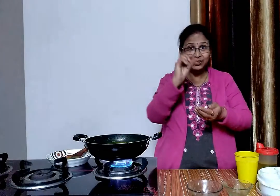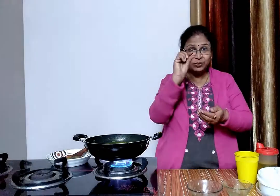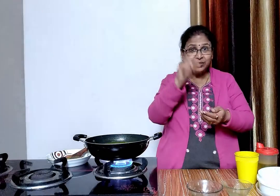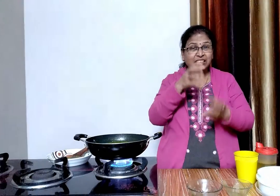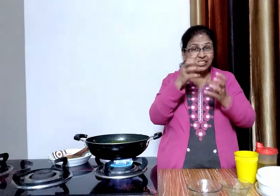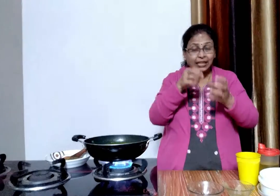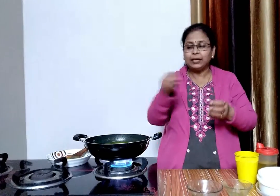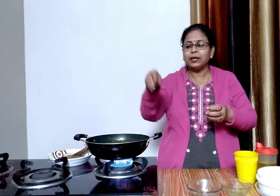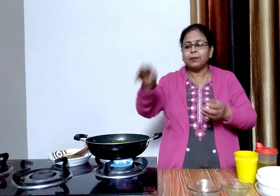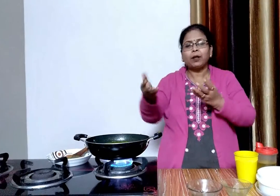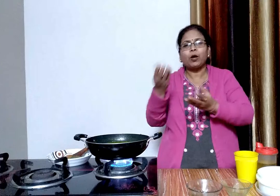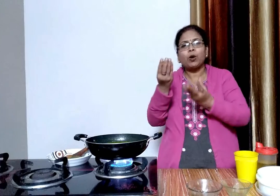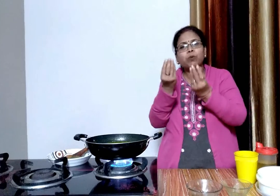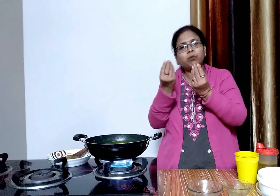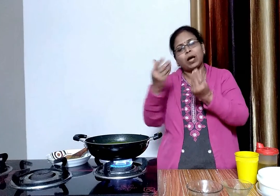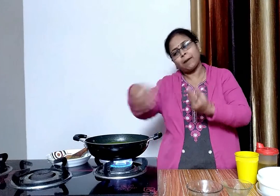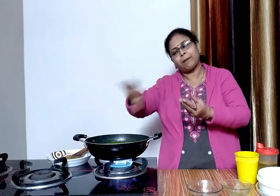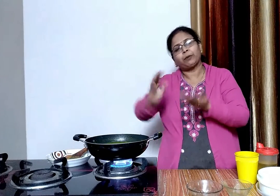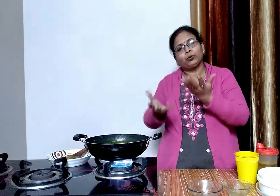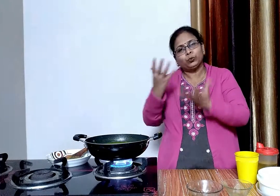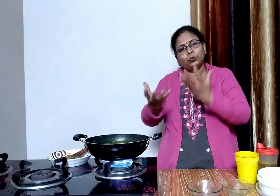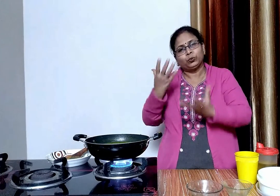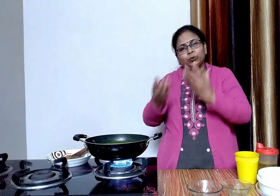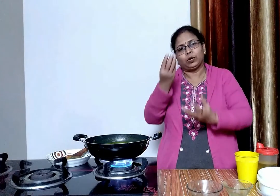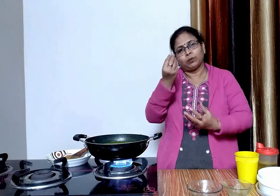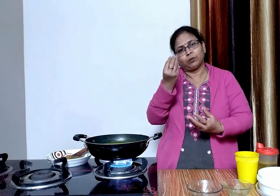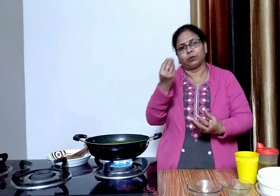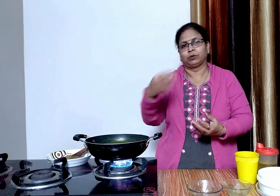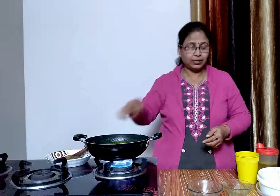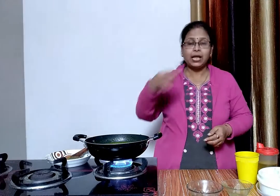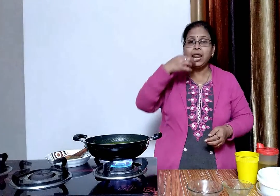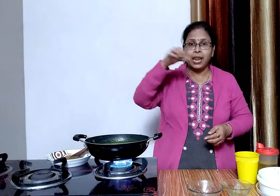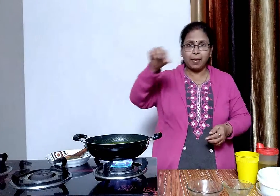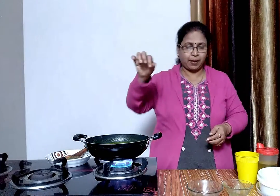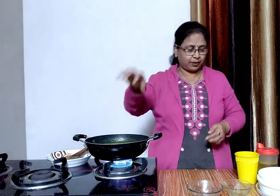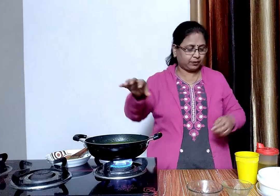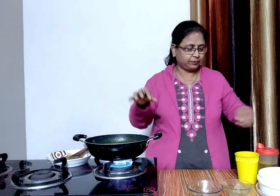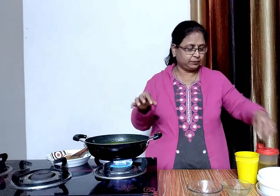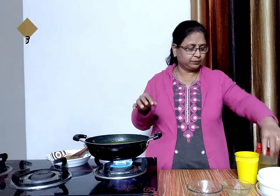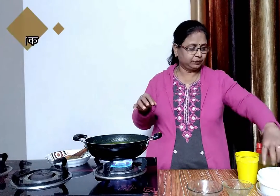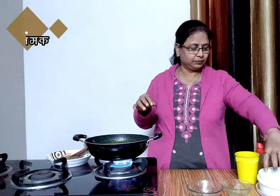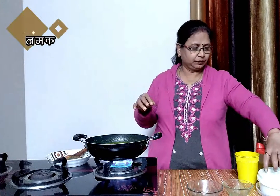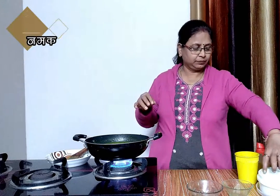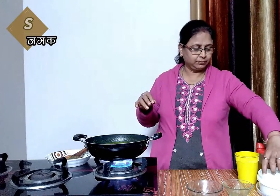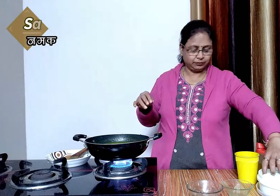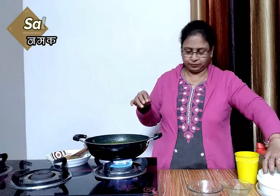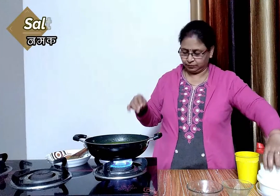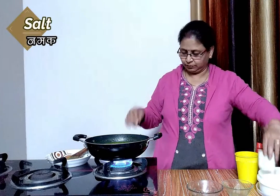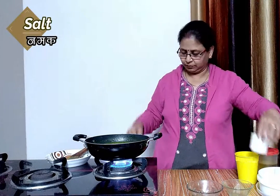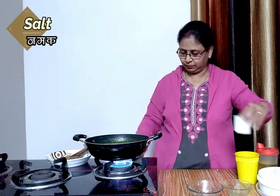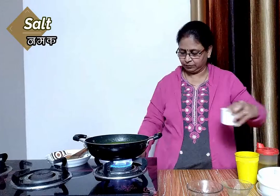मंगोर्डी पानी में उबलते ही अपने अब सॉफ्ट हो जाएंगी अब श्राद रूसार नमक डाल कर उबाल लेंगे